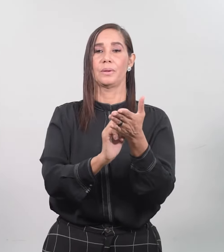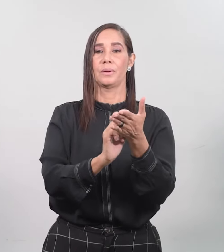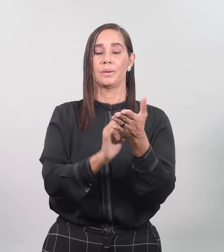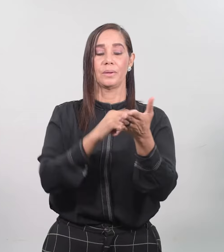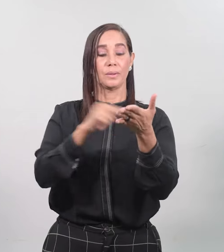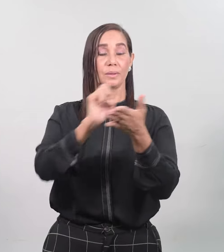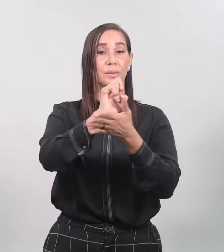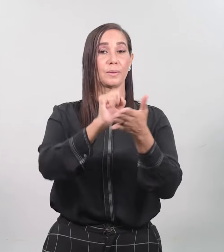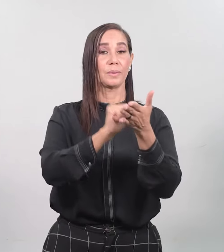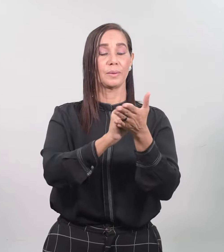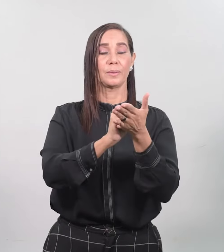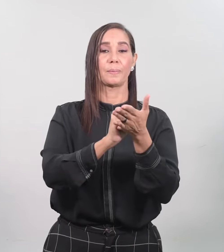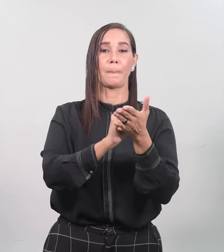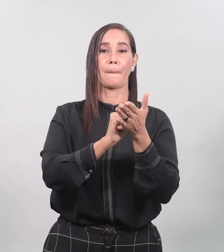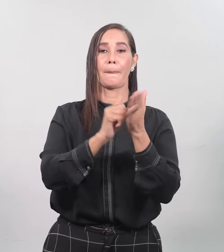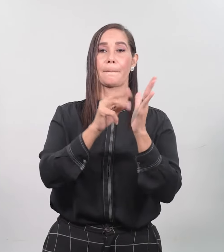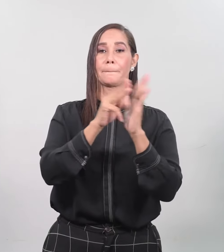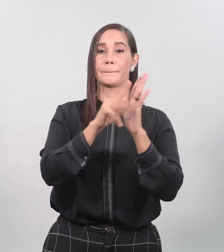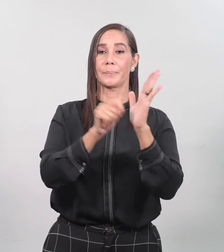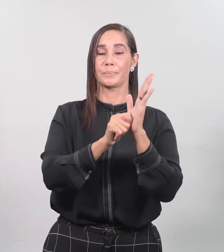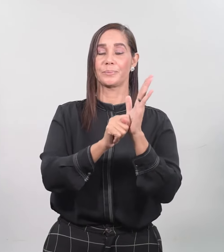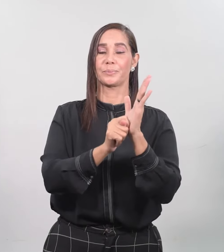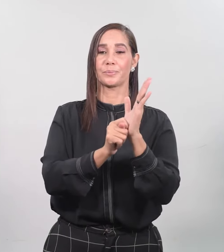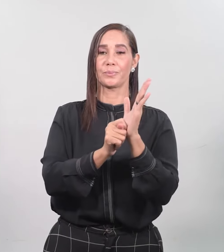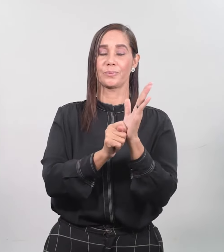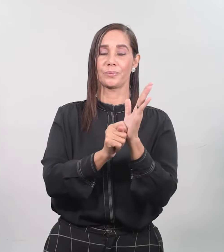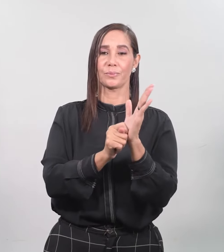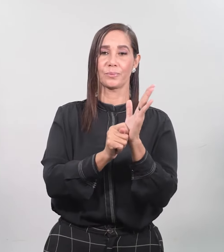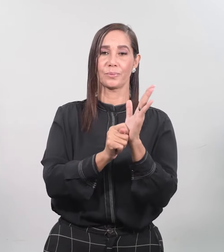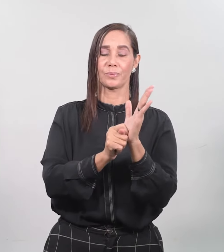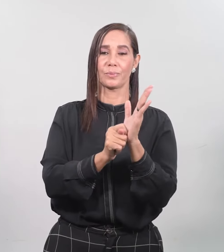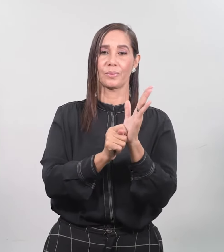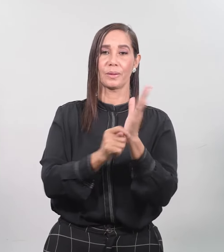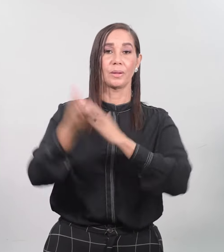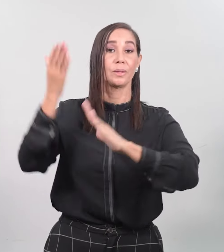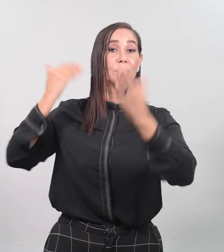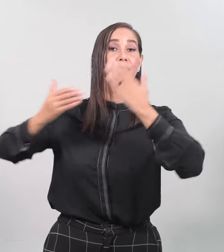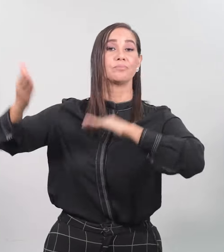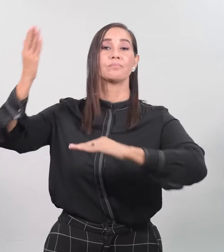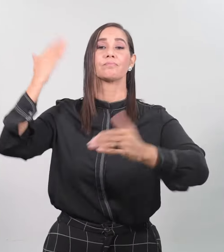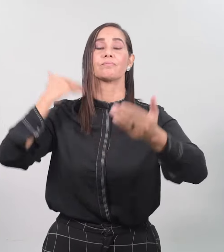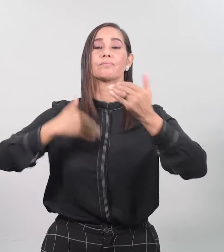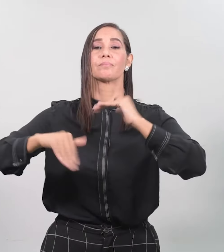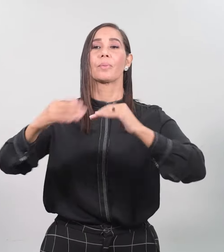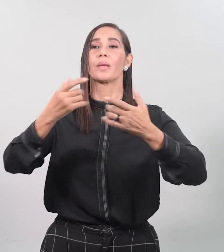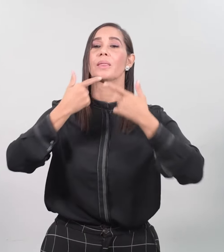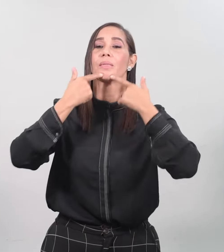Lectura del Santo Evangelio según San Mateo En aquel tiempo exclamó Jesús